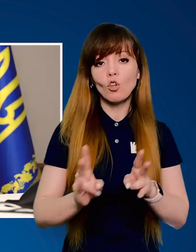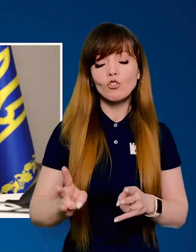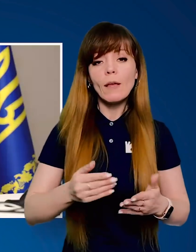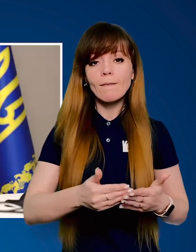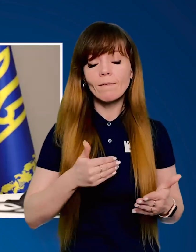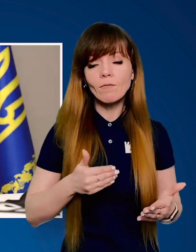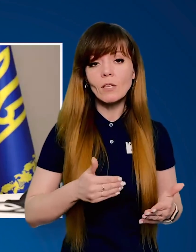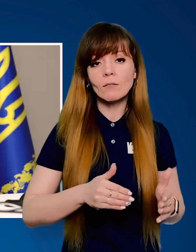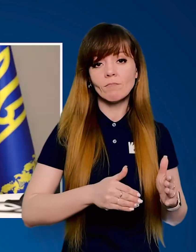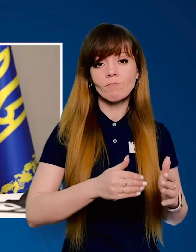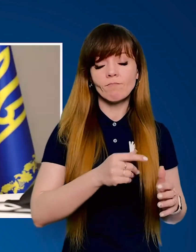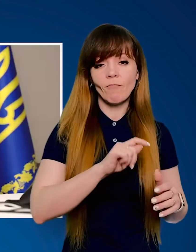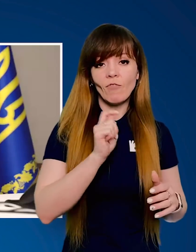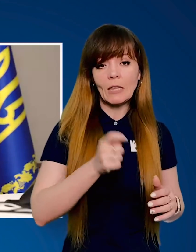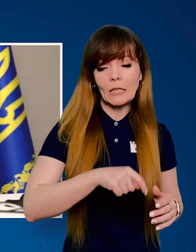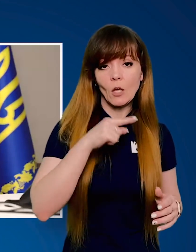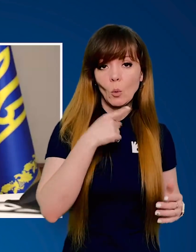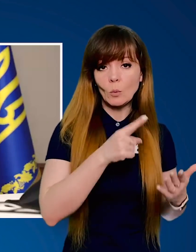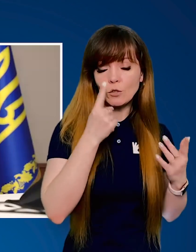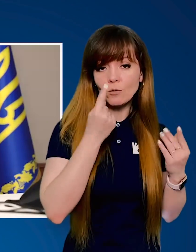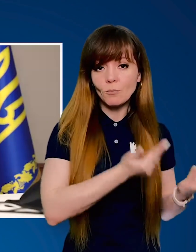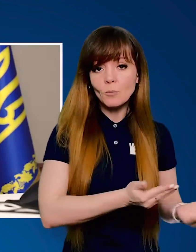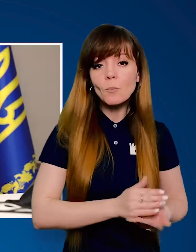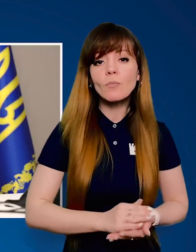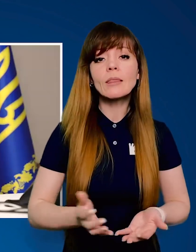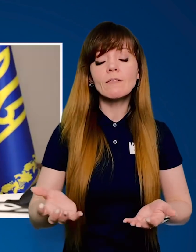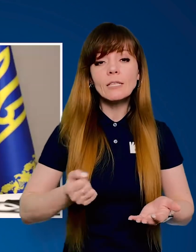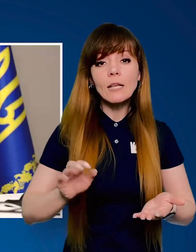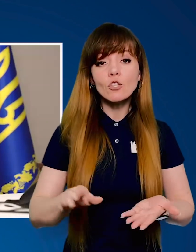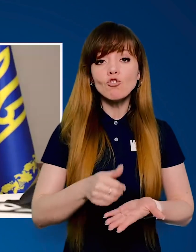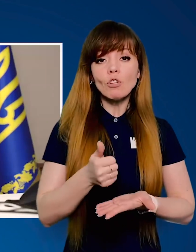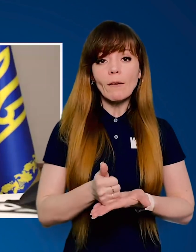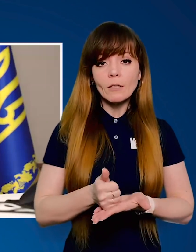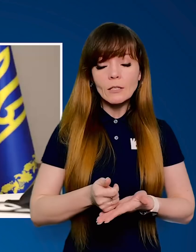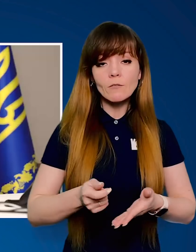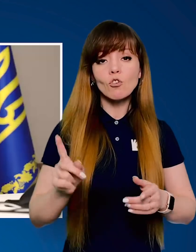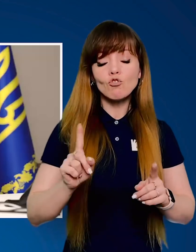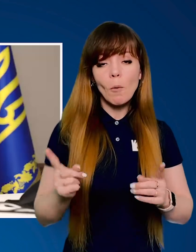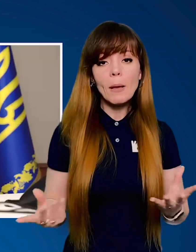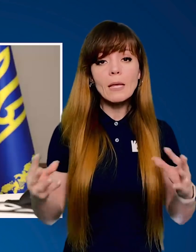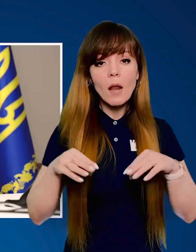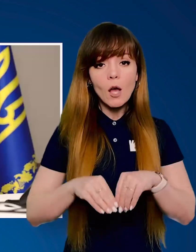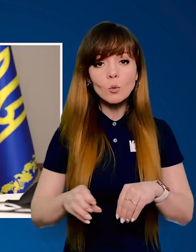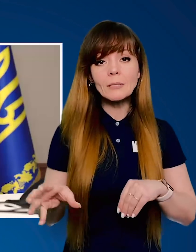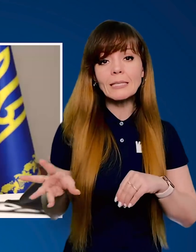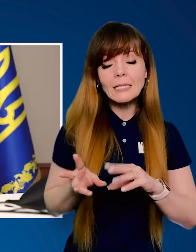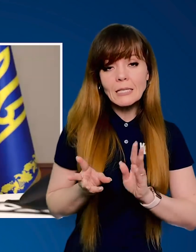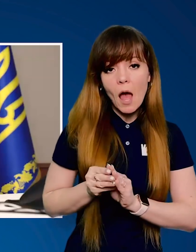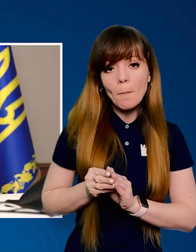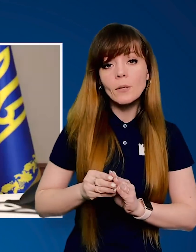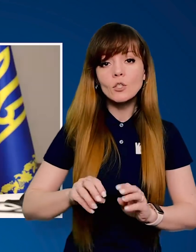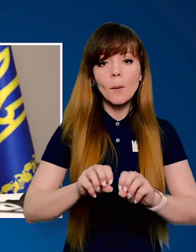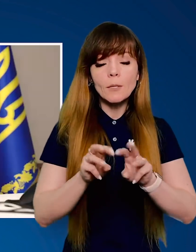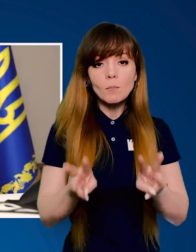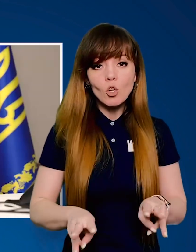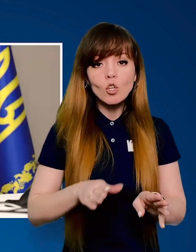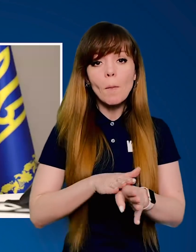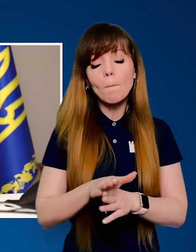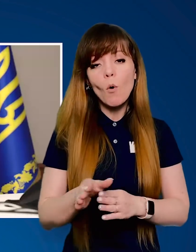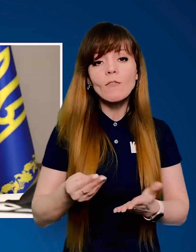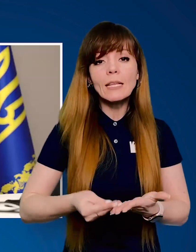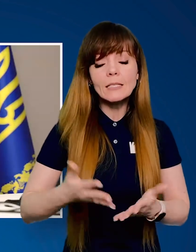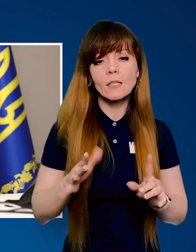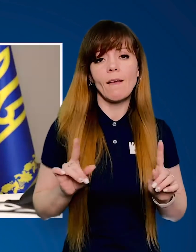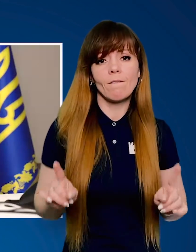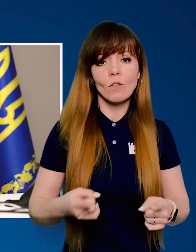постраждали від розв'язаної Росією війни. Взяти шефство, щоб разом із нами забезпечити